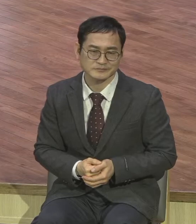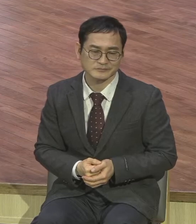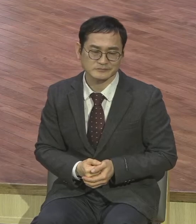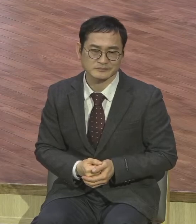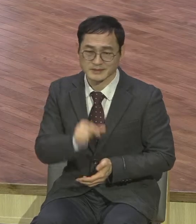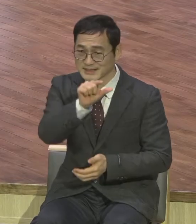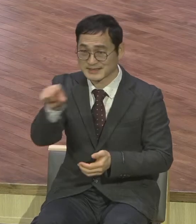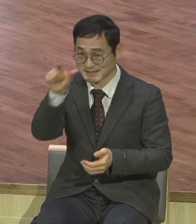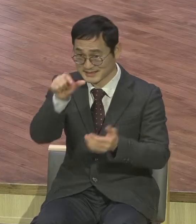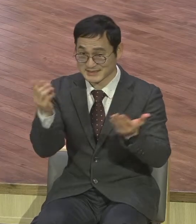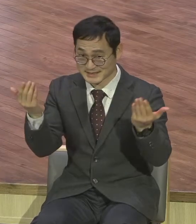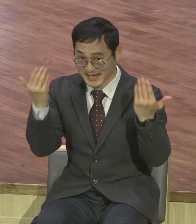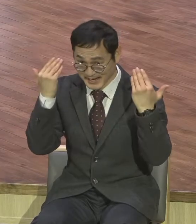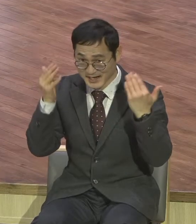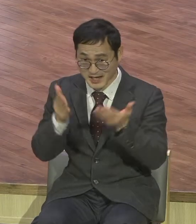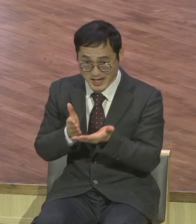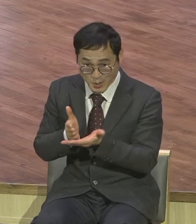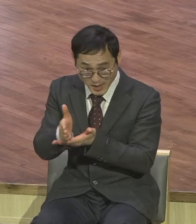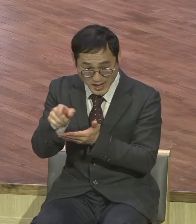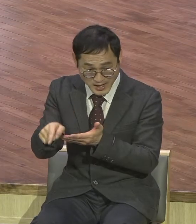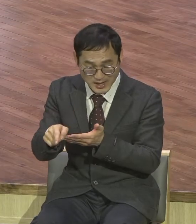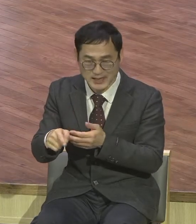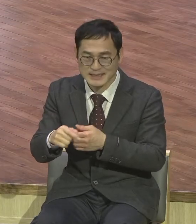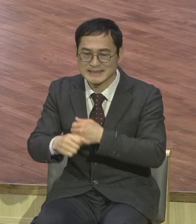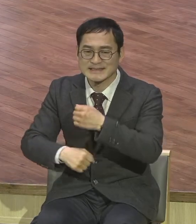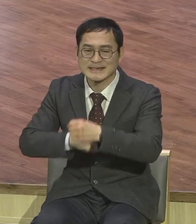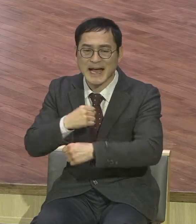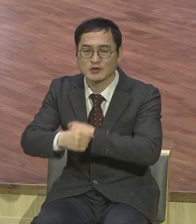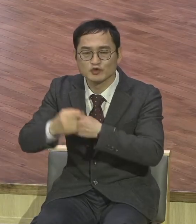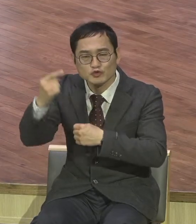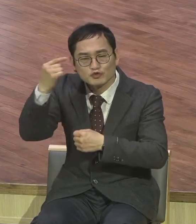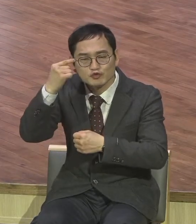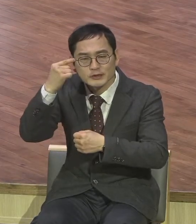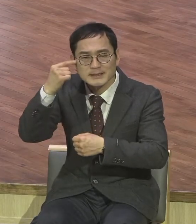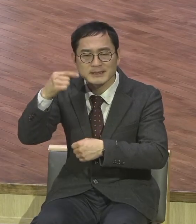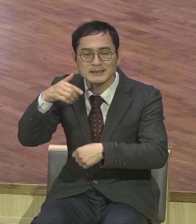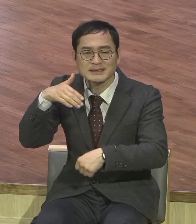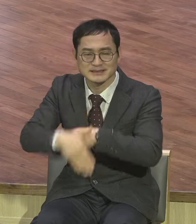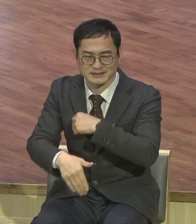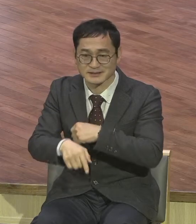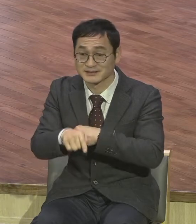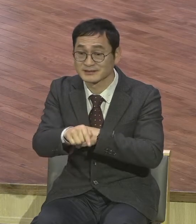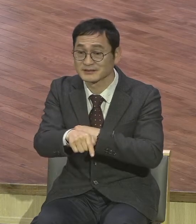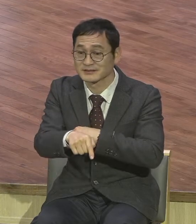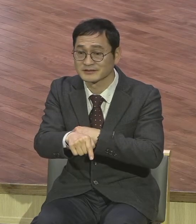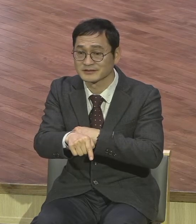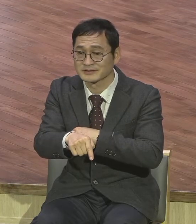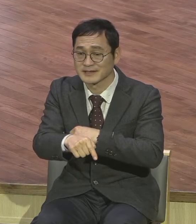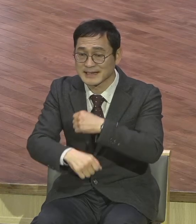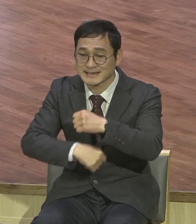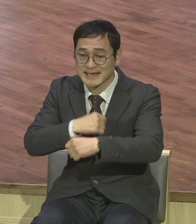서울대 종교학과 뭐 다 싹 이게 어디서 나냐 자유주의 신학이요. 이